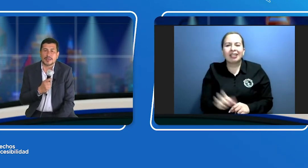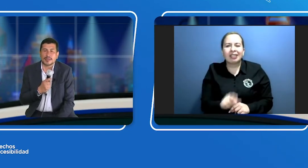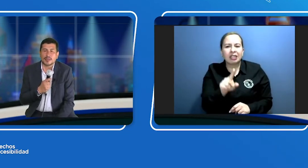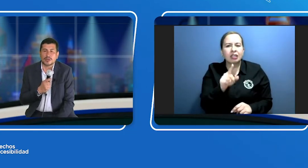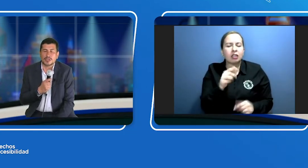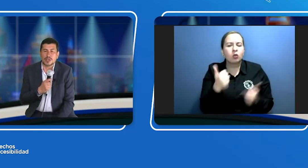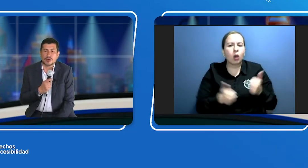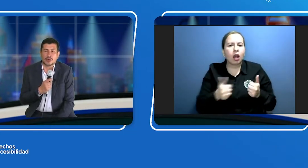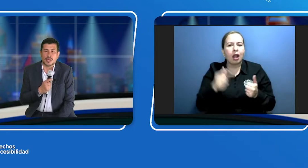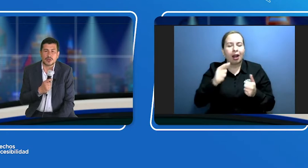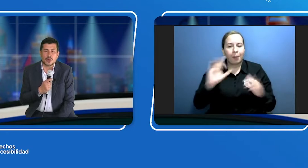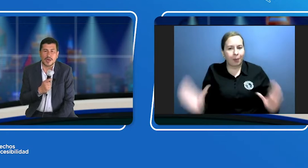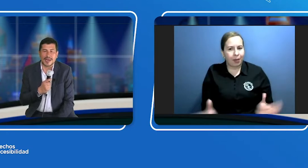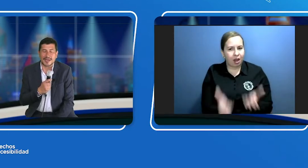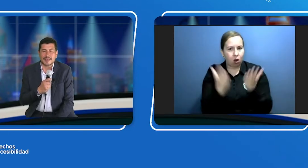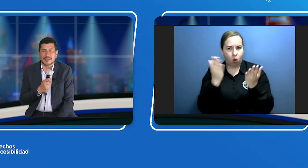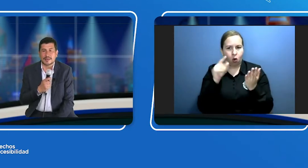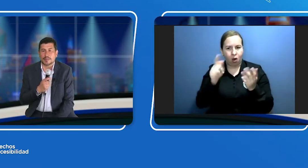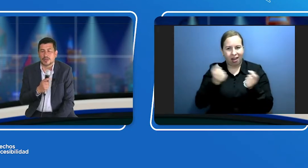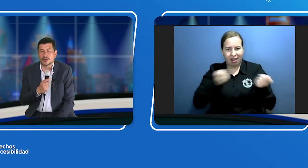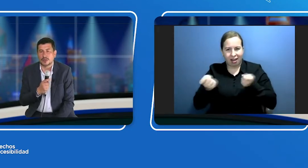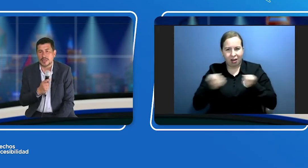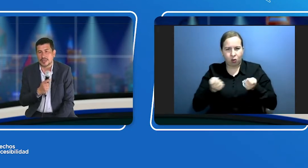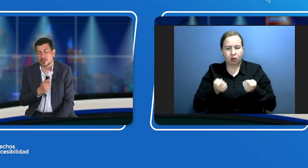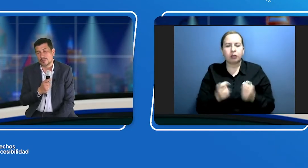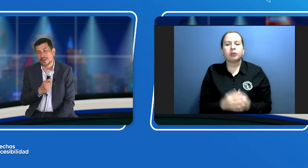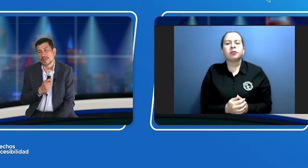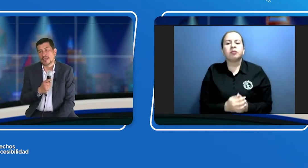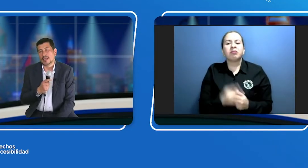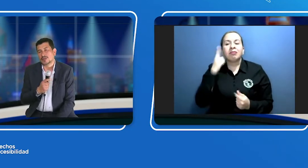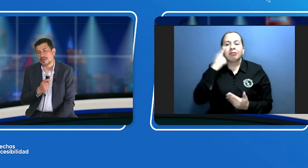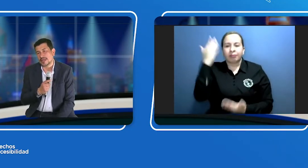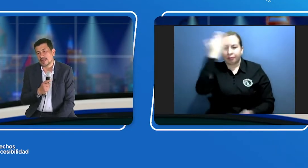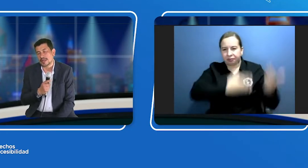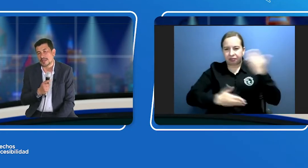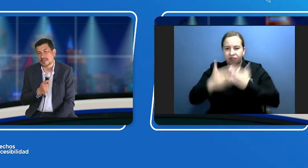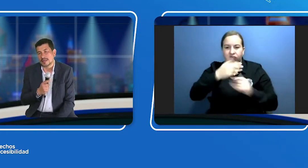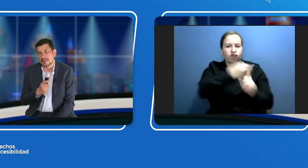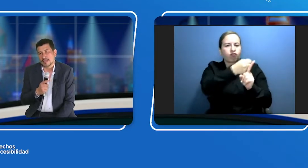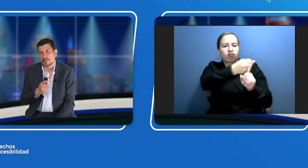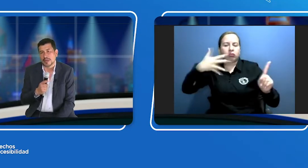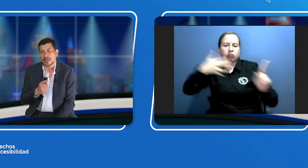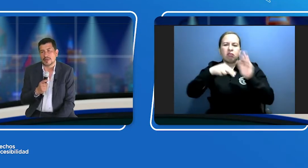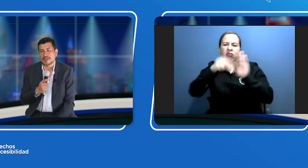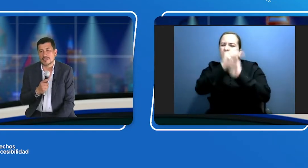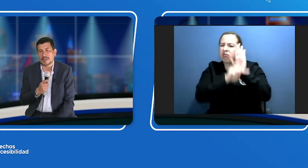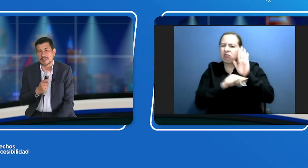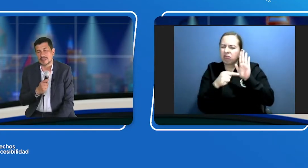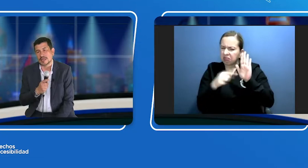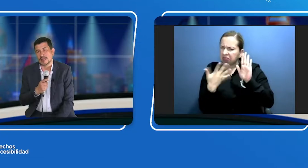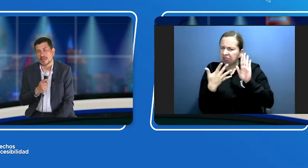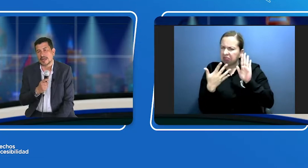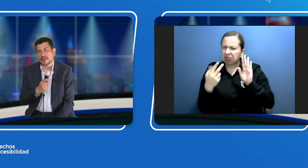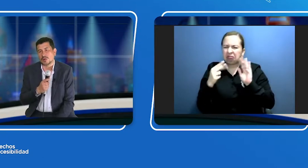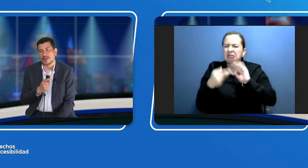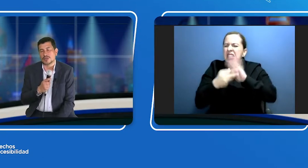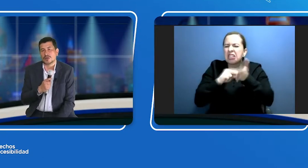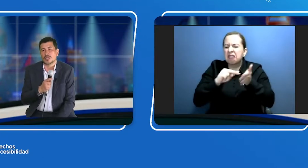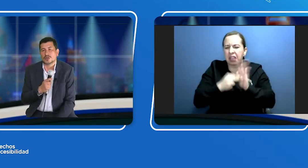de otras metodologías como análisis de impacto normativo. ¿Esto qué quiere decir en palabras sencillas? Es que la regulación que nosotros